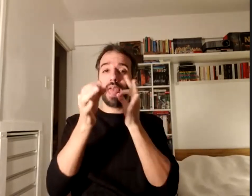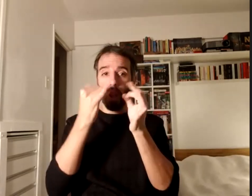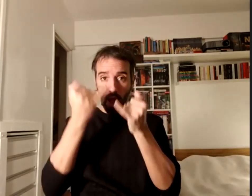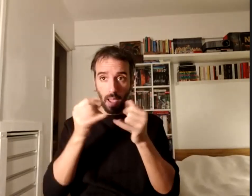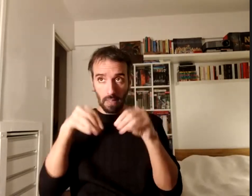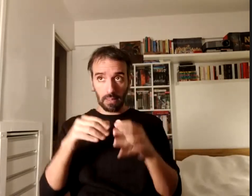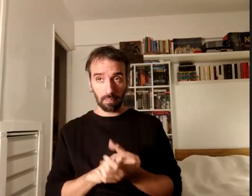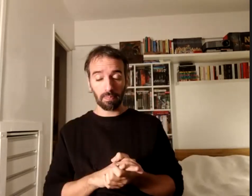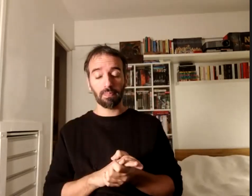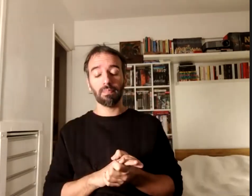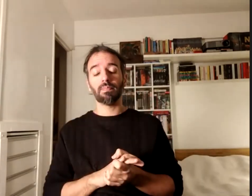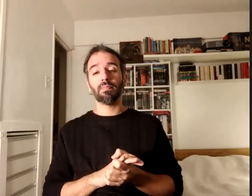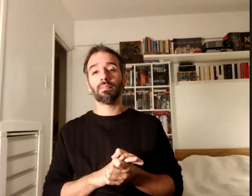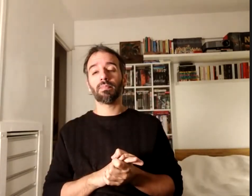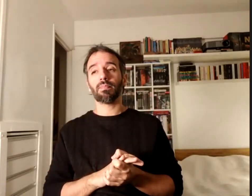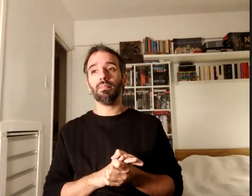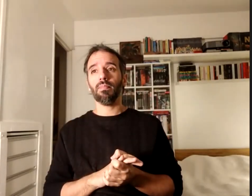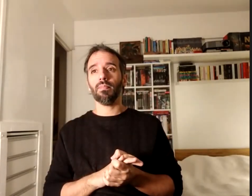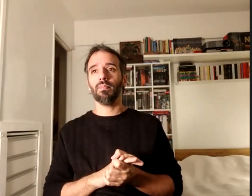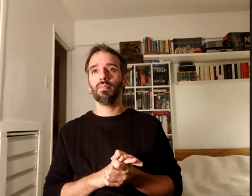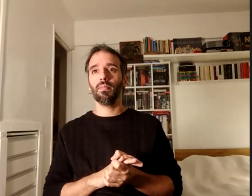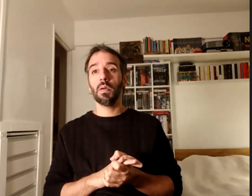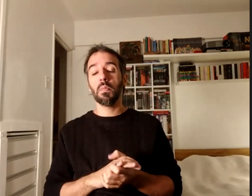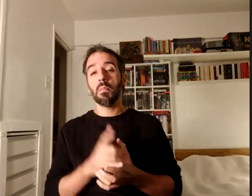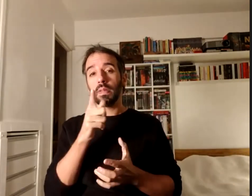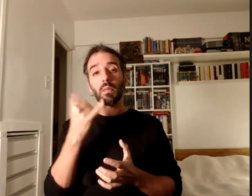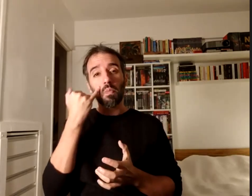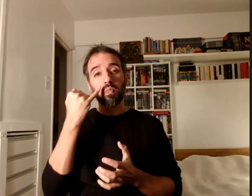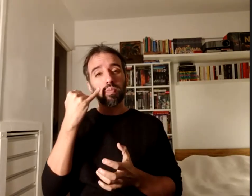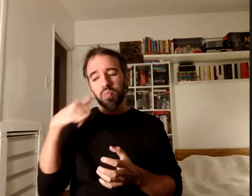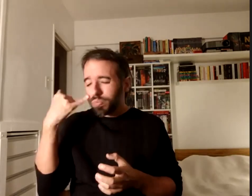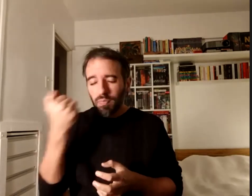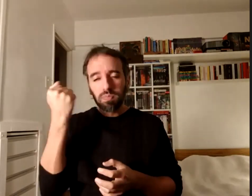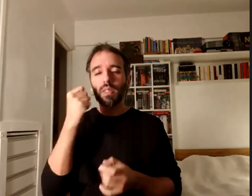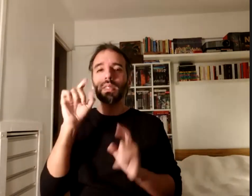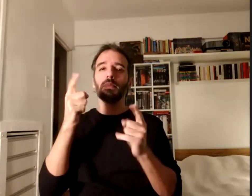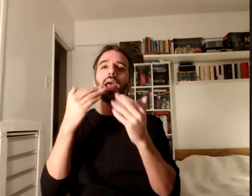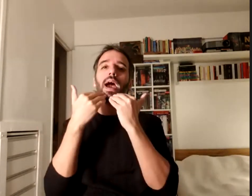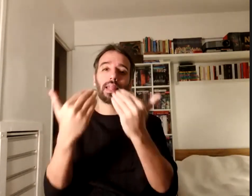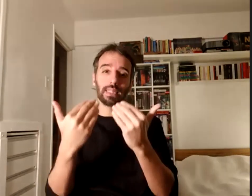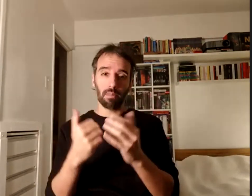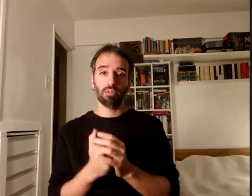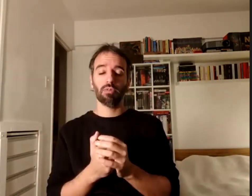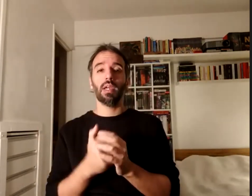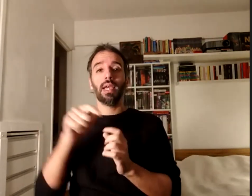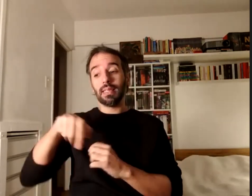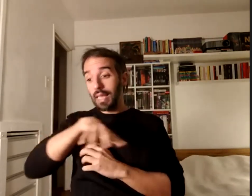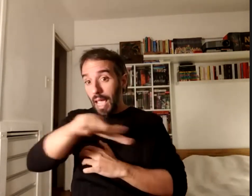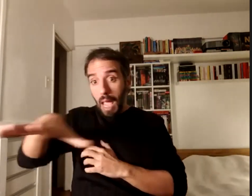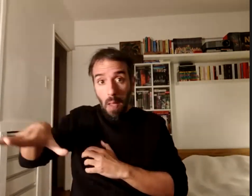Por eso nada nos parece sumamente importante y agradecemos este espacio que se nos ha permitido allá en el 2014